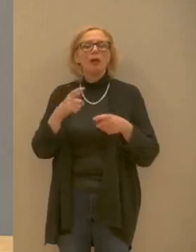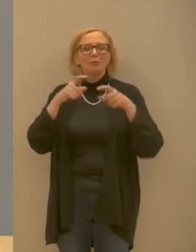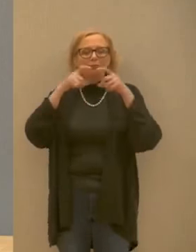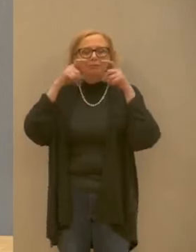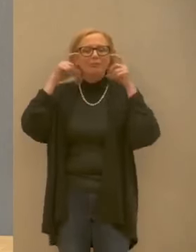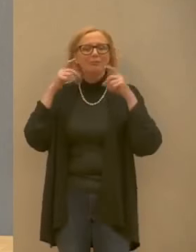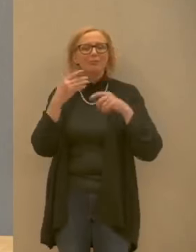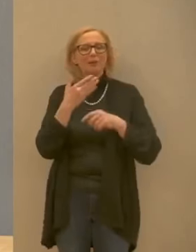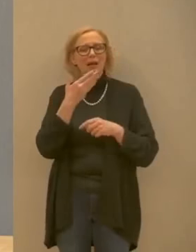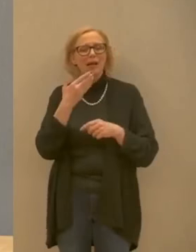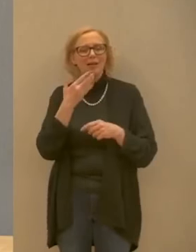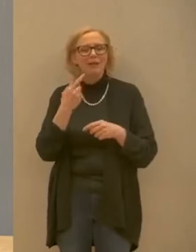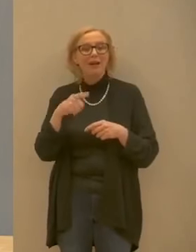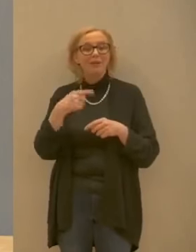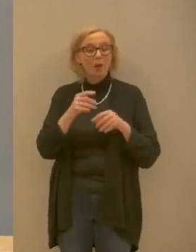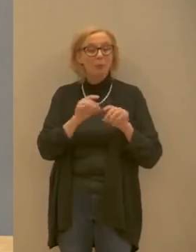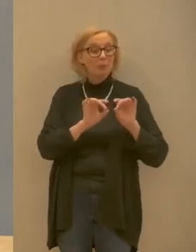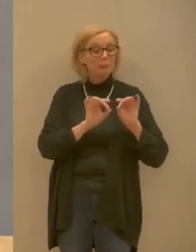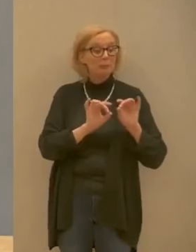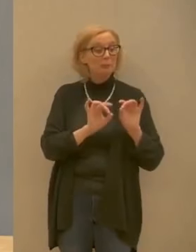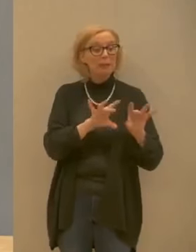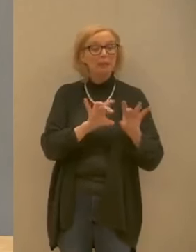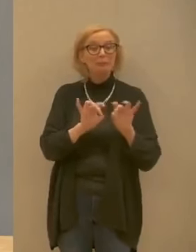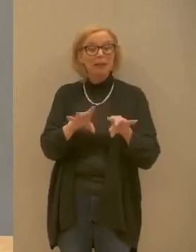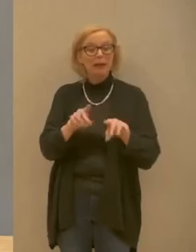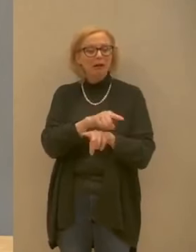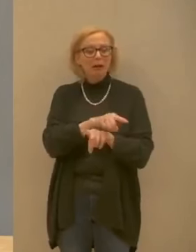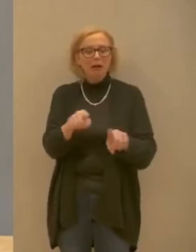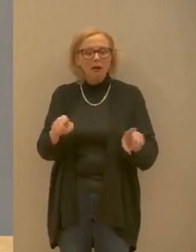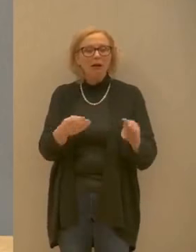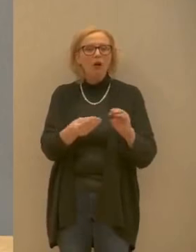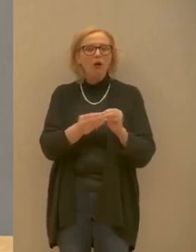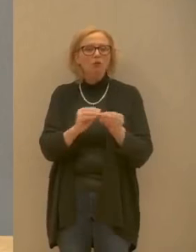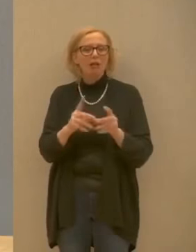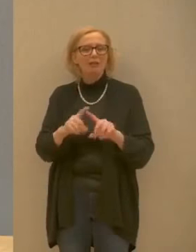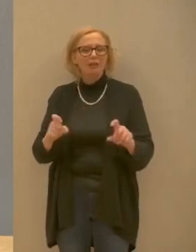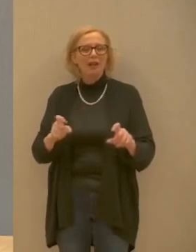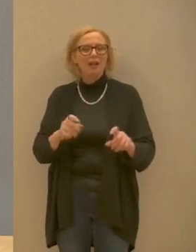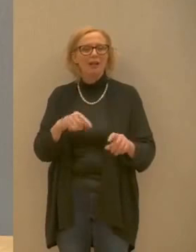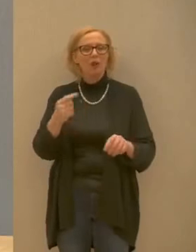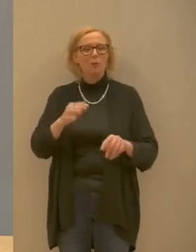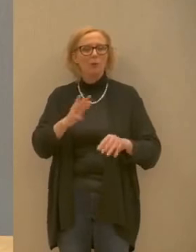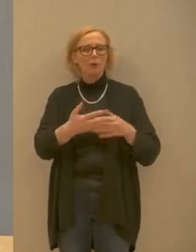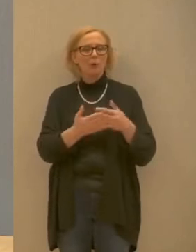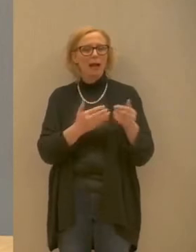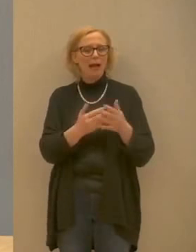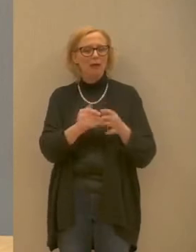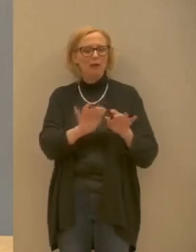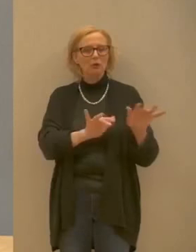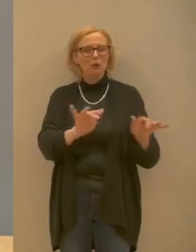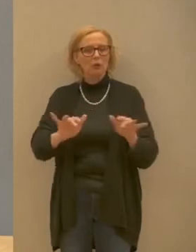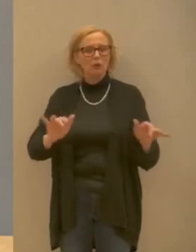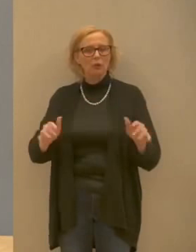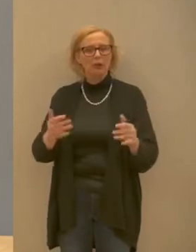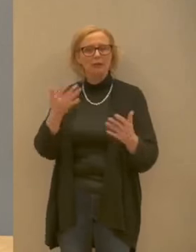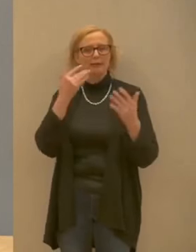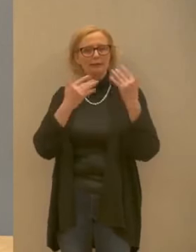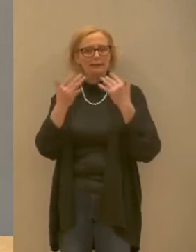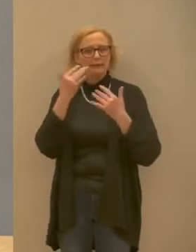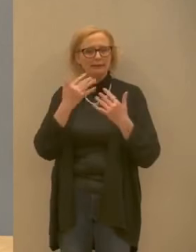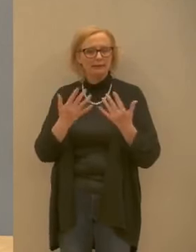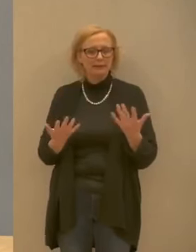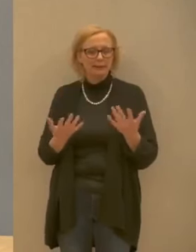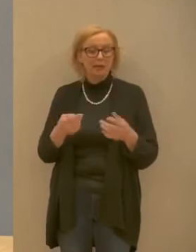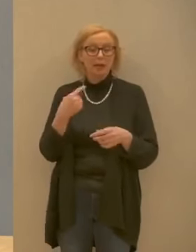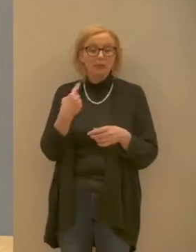contaminare delle cose che poi sono a nostra volta usate in maniera scorretta tramite le mani bisogna assolutamente evitare quindi di fare queste cose